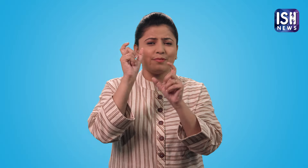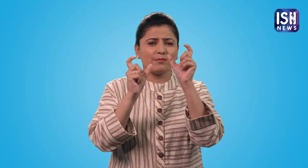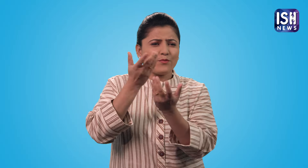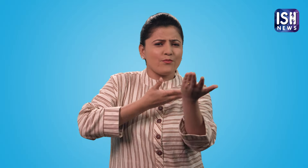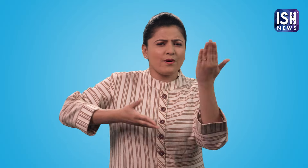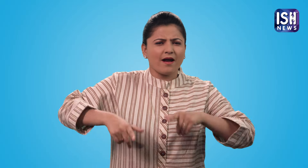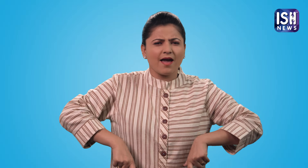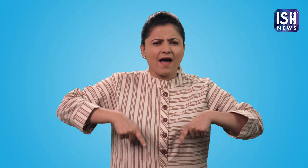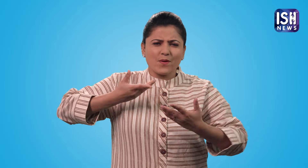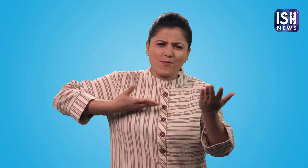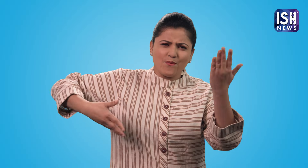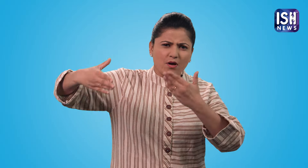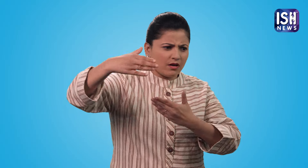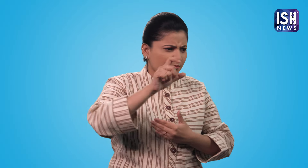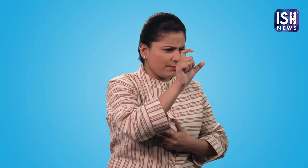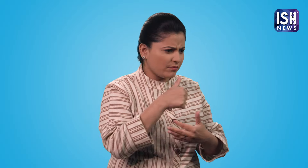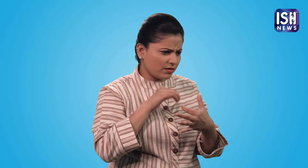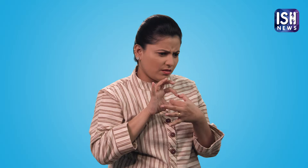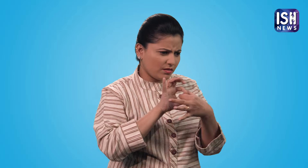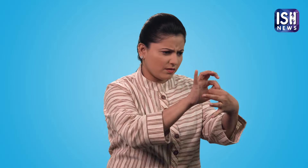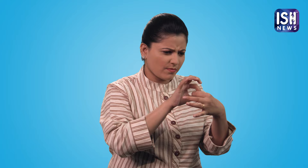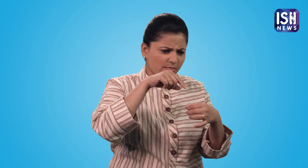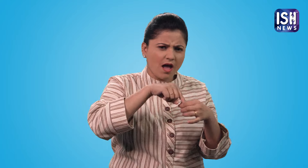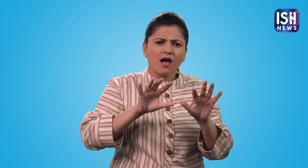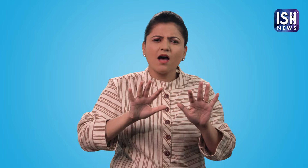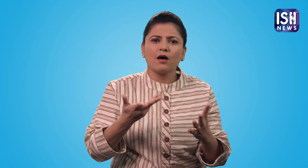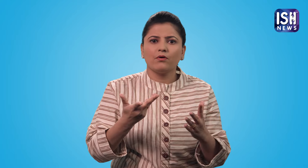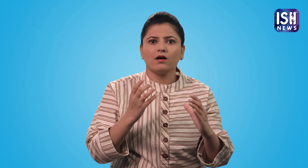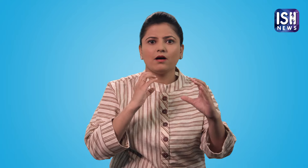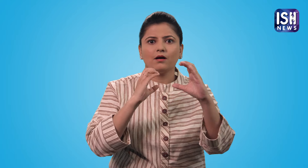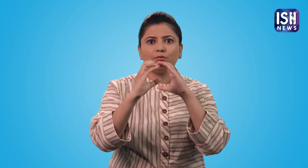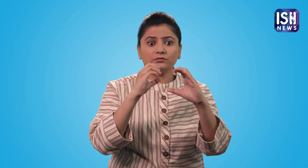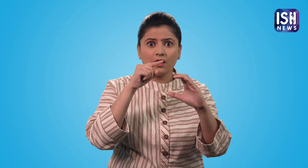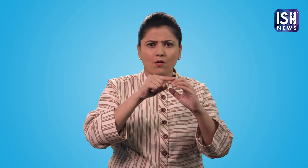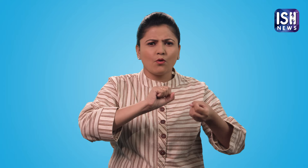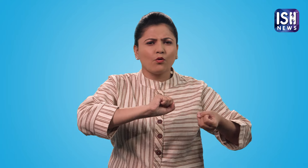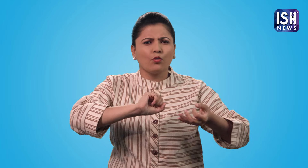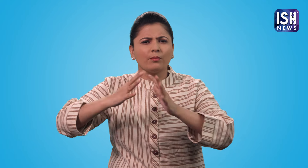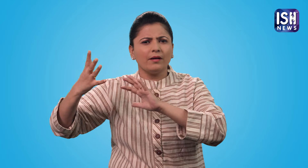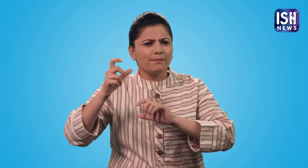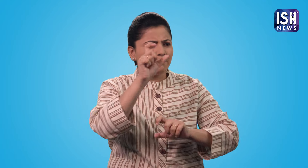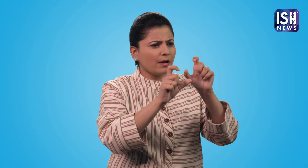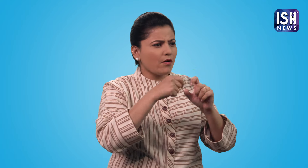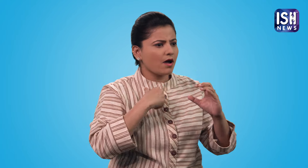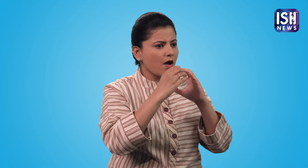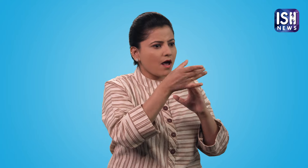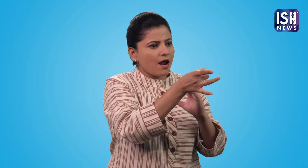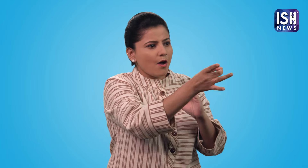Communication एक शक्तिसाली साधन है जो हमें हमारे आसपास की दुनिया से जोडता है ये हमें एक दूसरे को